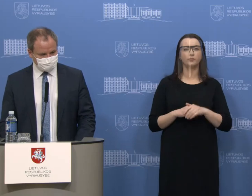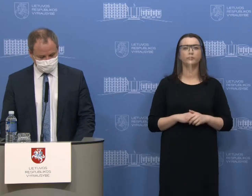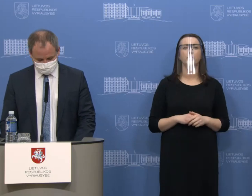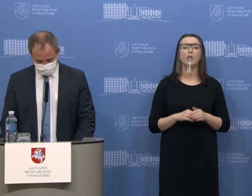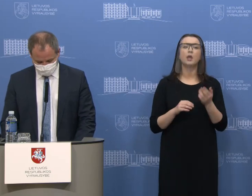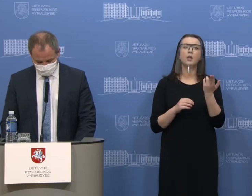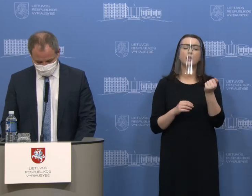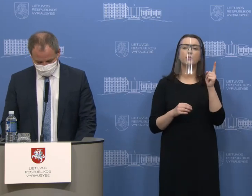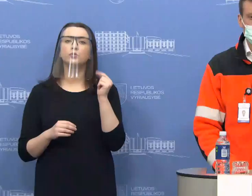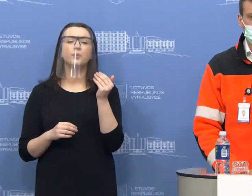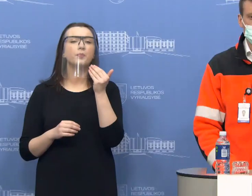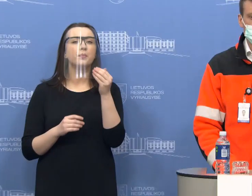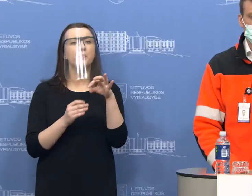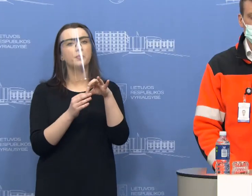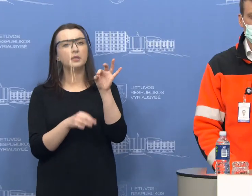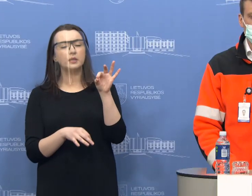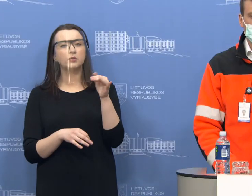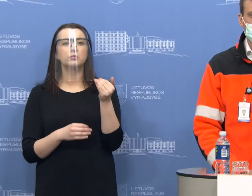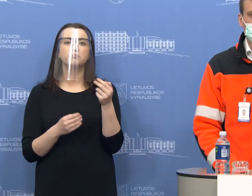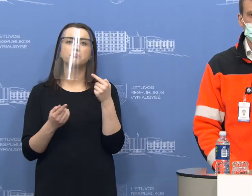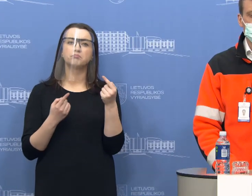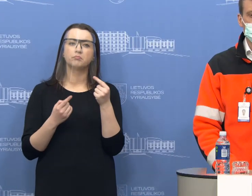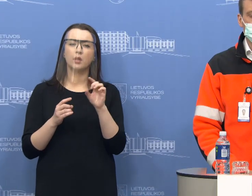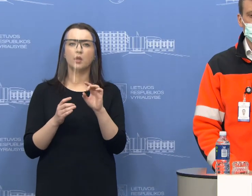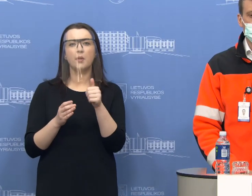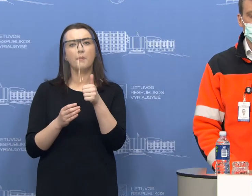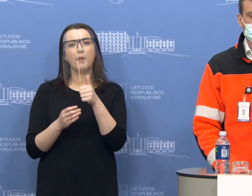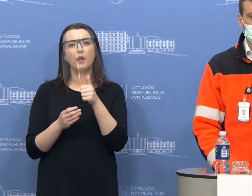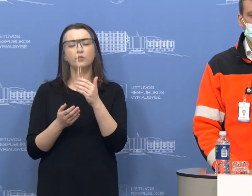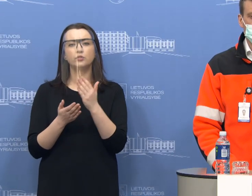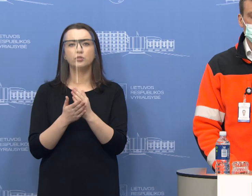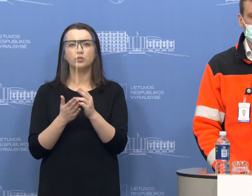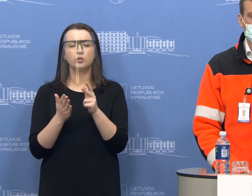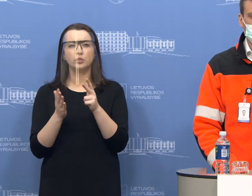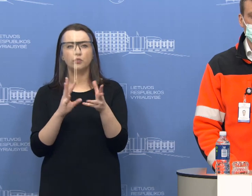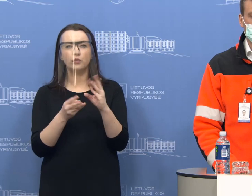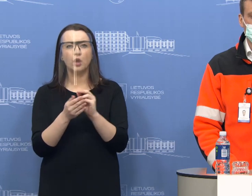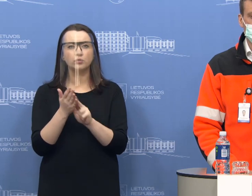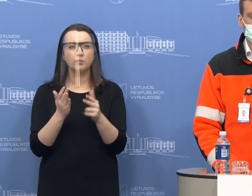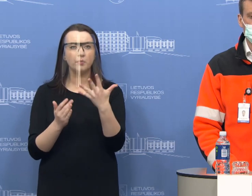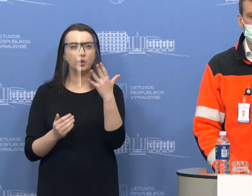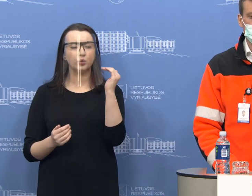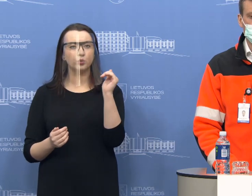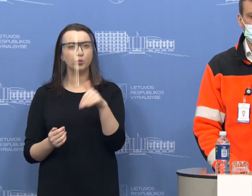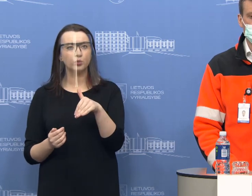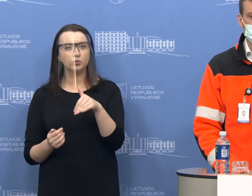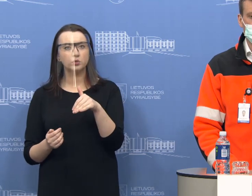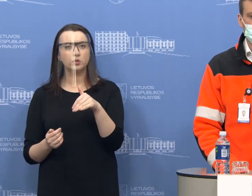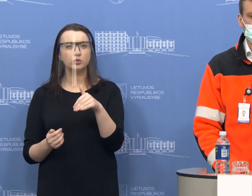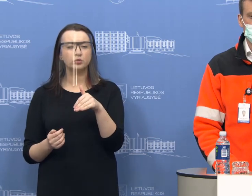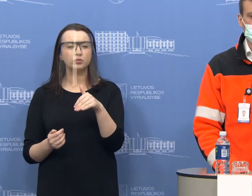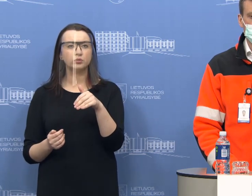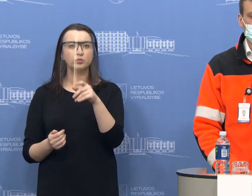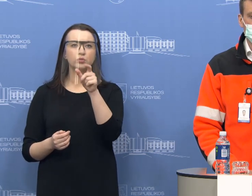Aš norėjau pasitikslinti, jūs minėjote, kad sumaukite 85 tūkstančių skambučių. Tai kokios dalies nekreipiate į